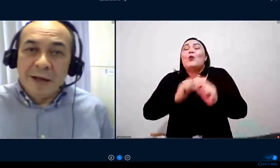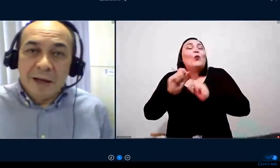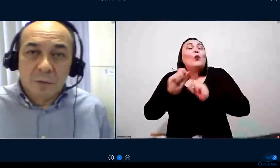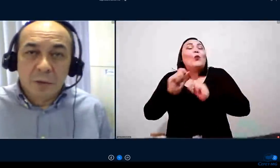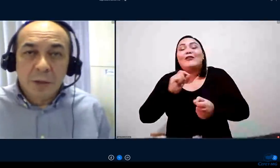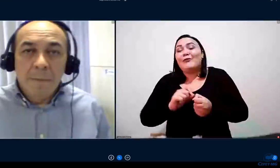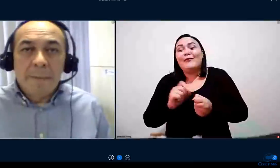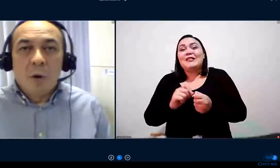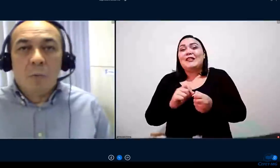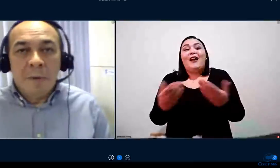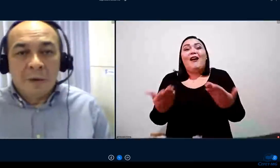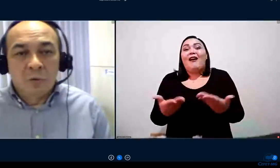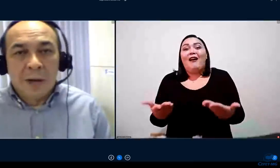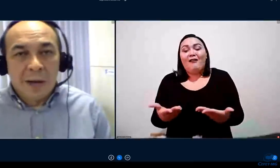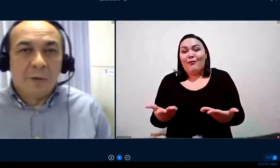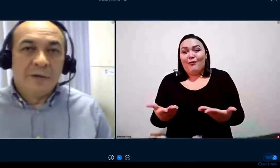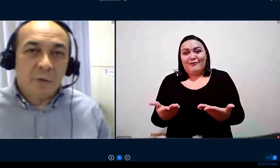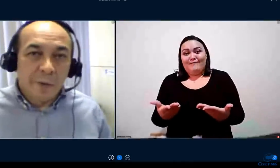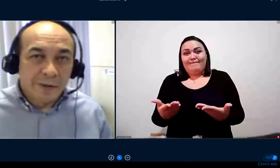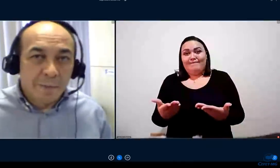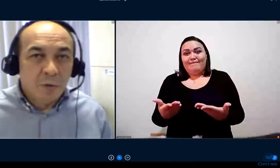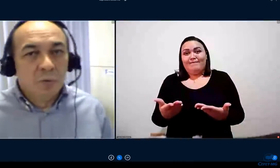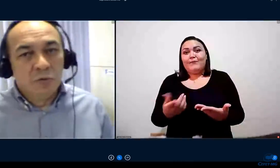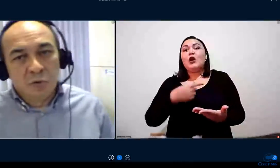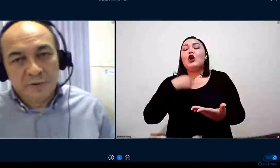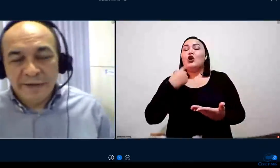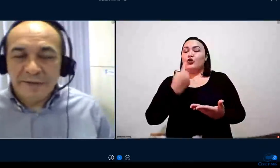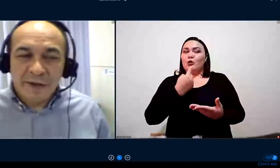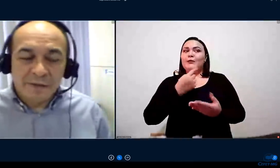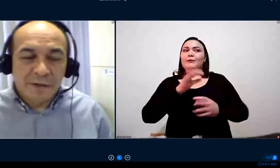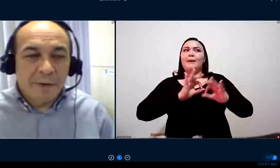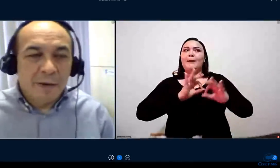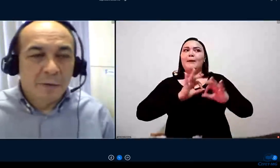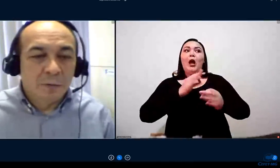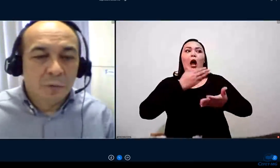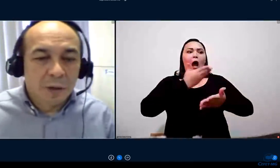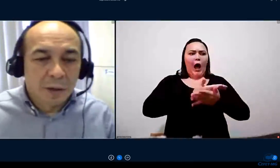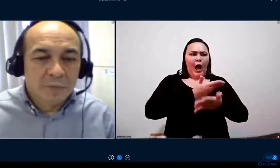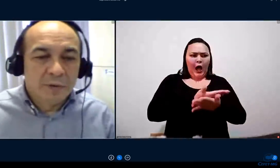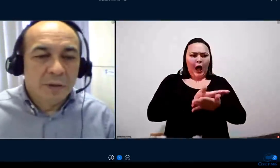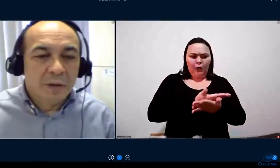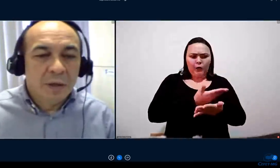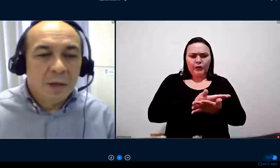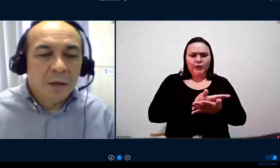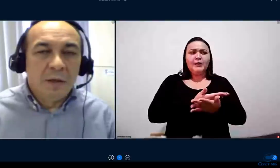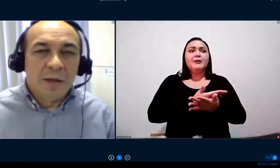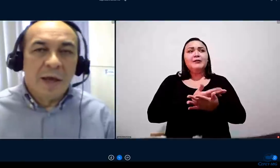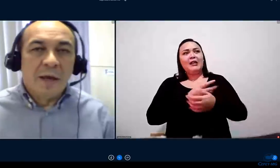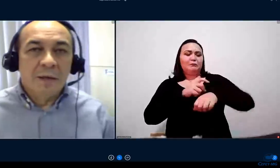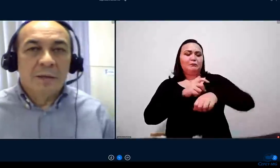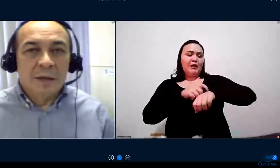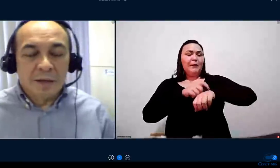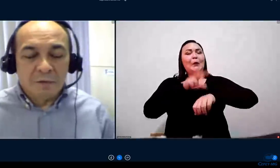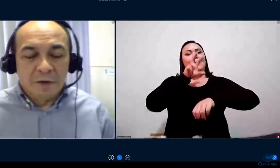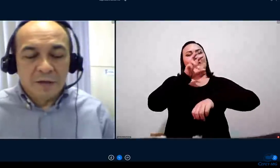preparado para o momento aula, 50 minutos ou 60, dependendo do campus que tem ainda a fração